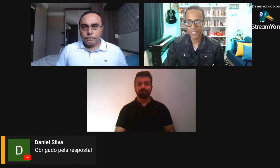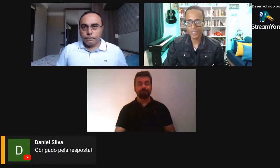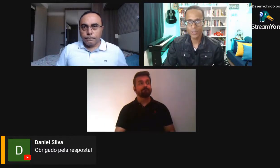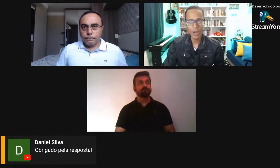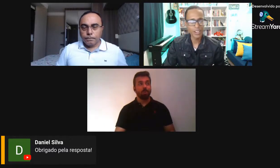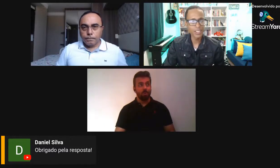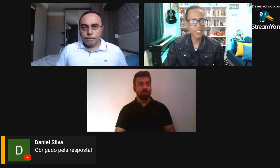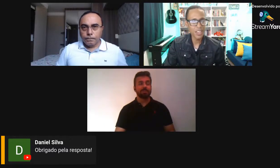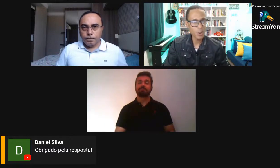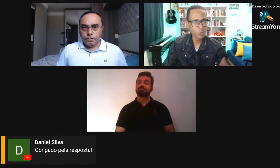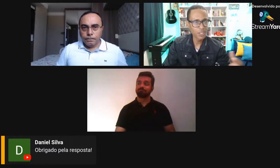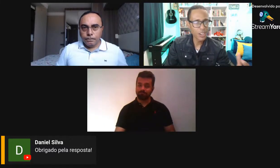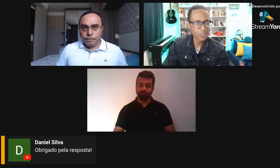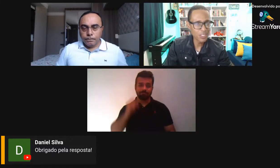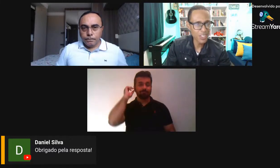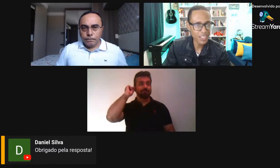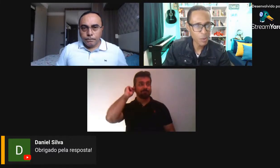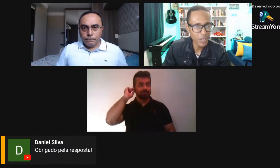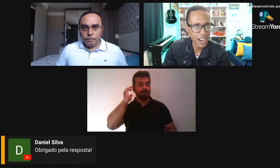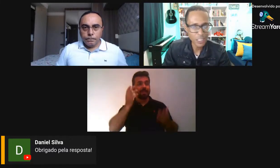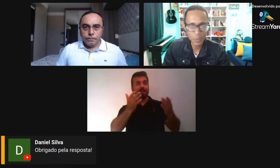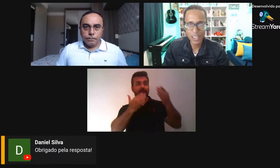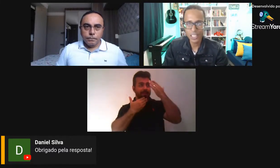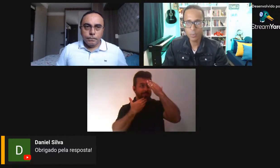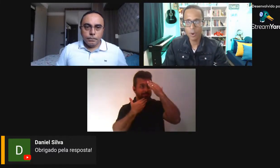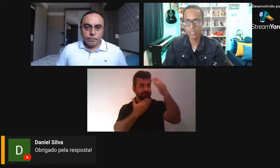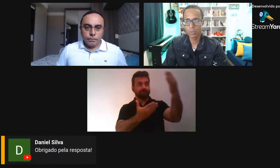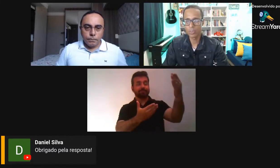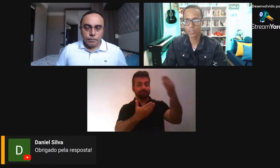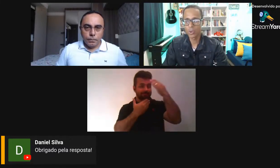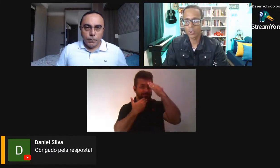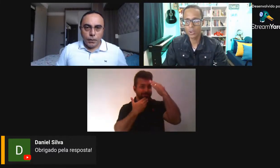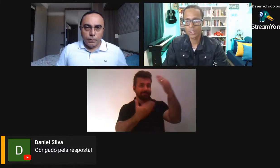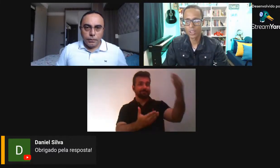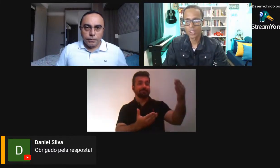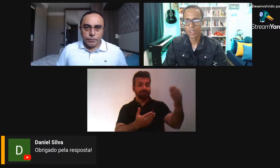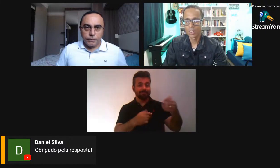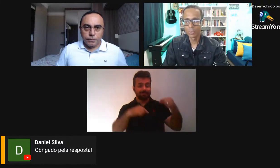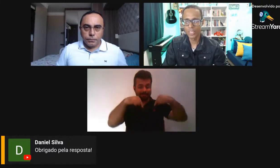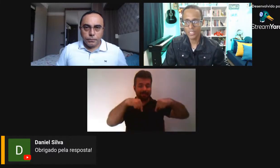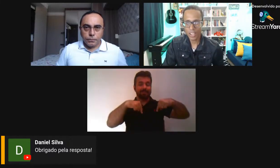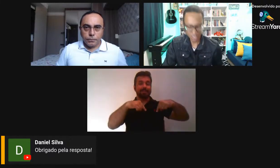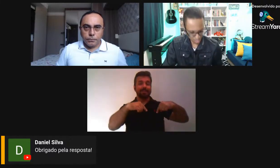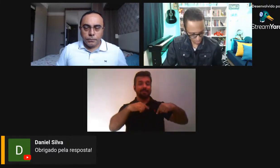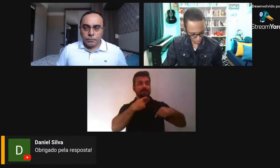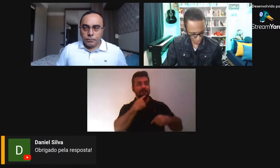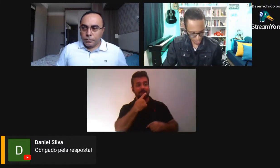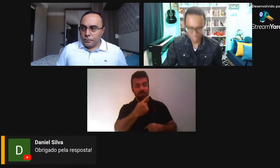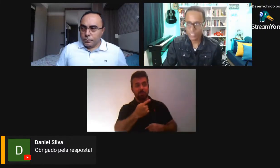tenha que só agradecer, como o Daniel disse aí, obrigado pela resposta, professor, eu vou deixar aqui no chat